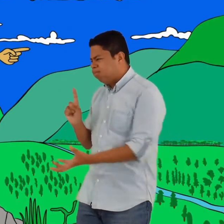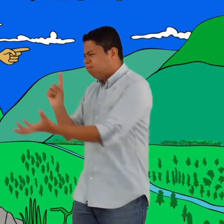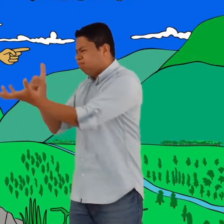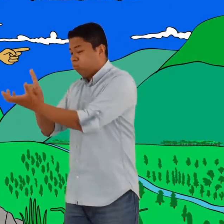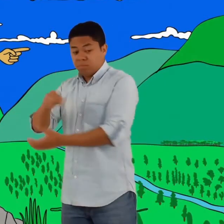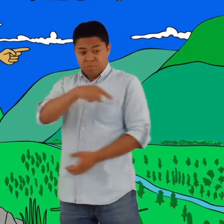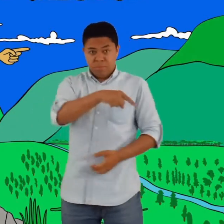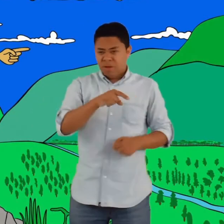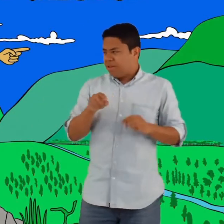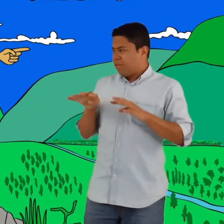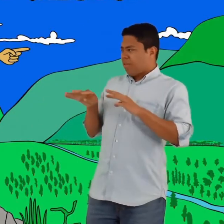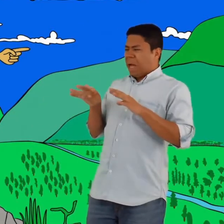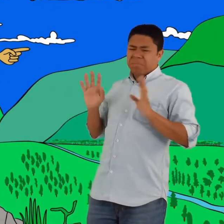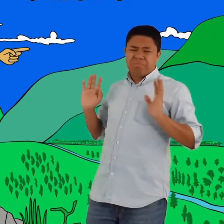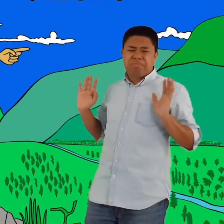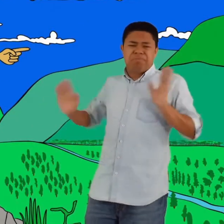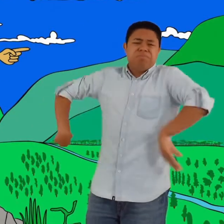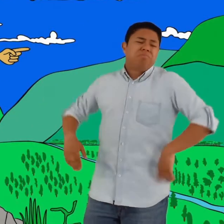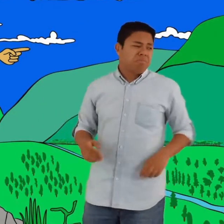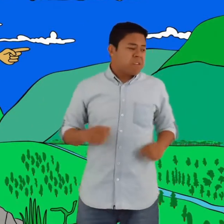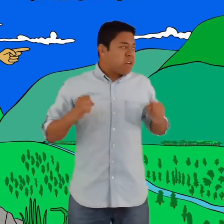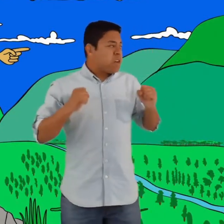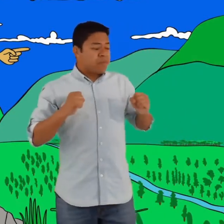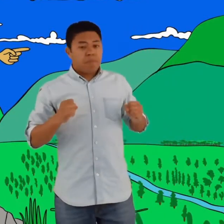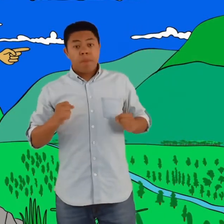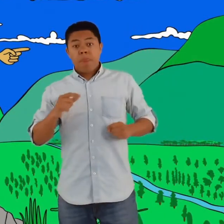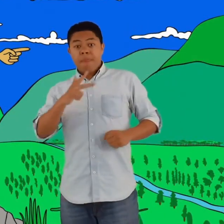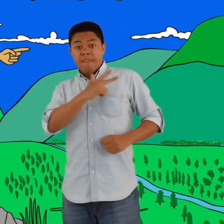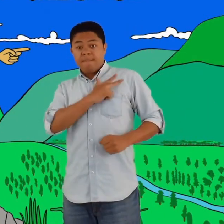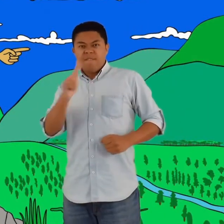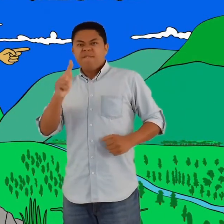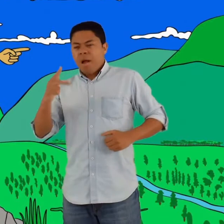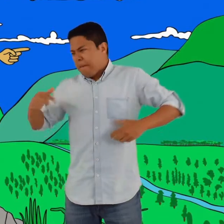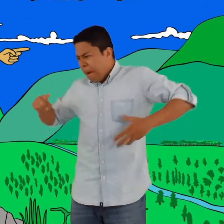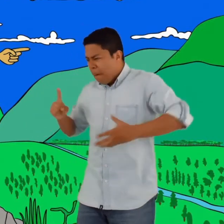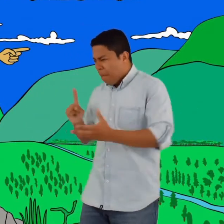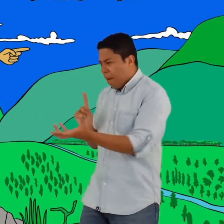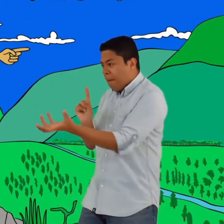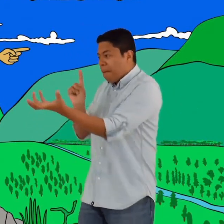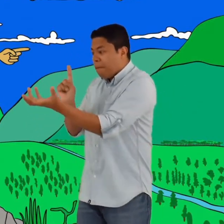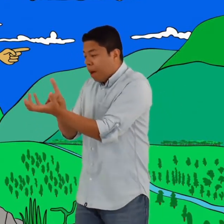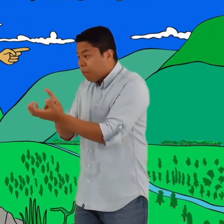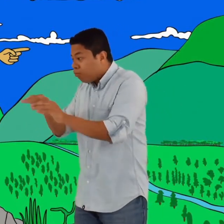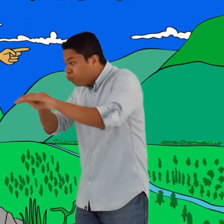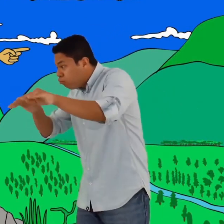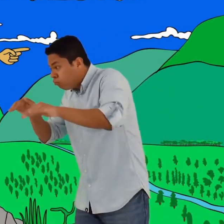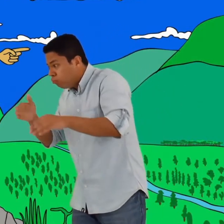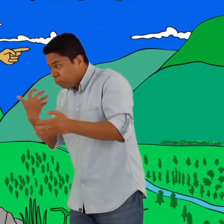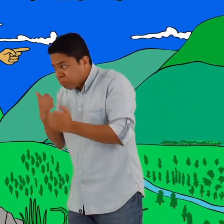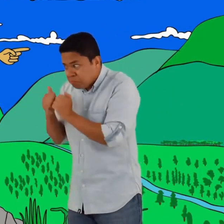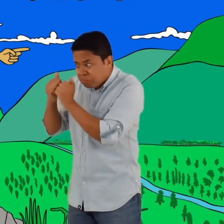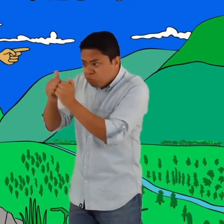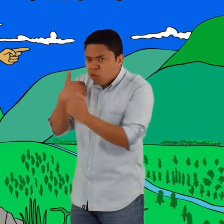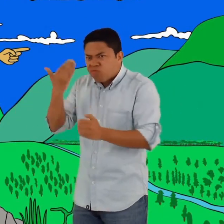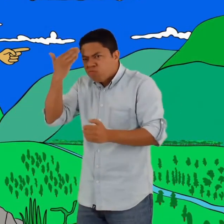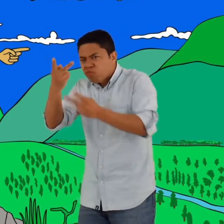corriendo hasta alcanzar a los ancianos. Los jóvenes observaron que se iba Jivian y no le dieron importancia. Jivian